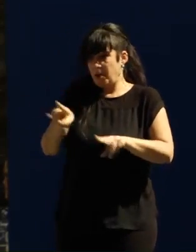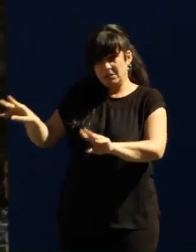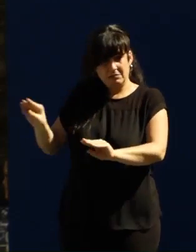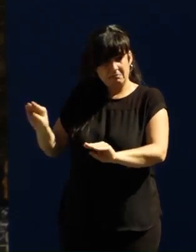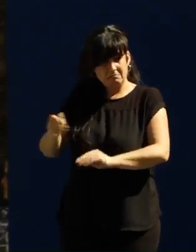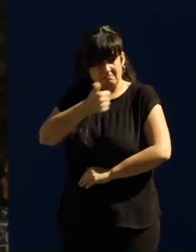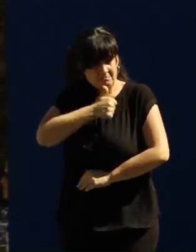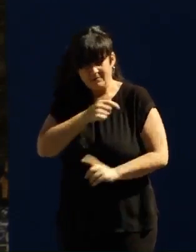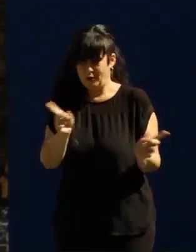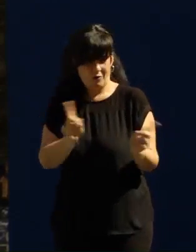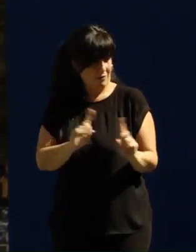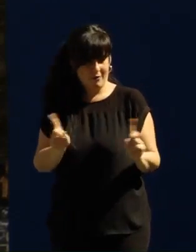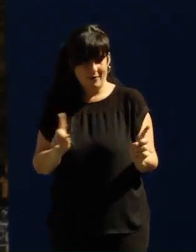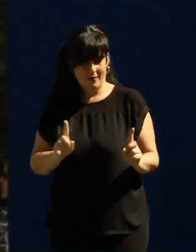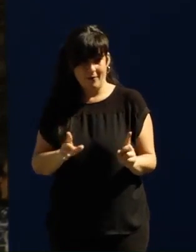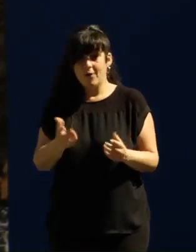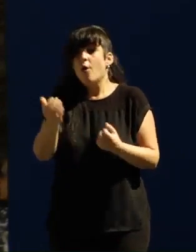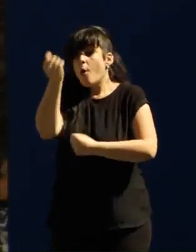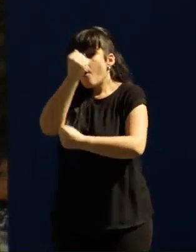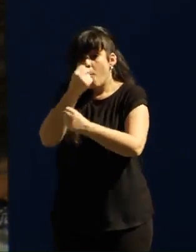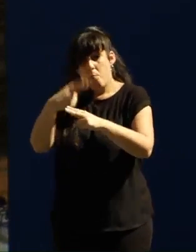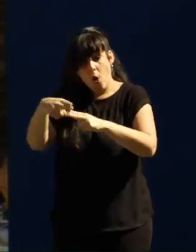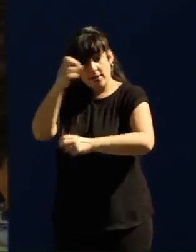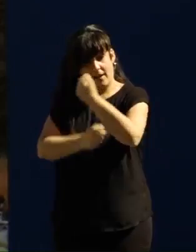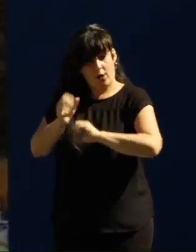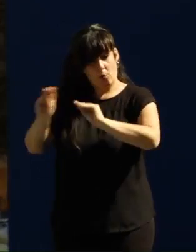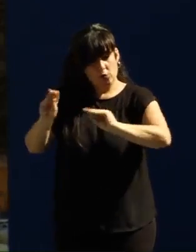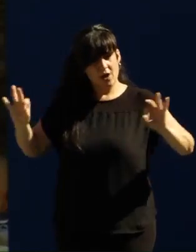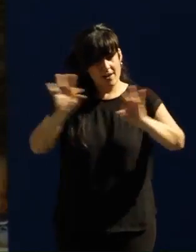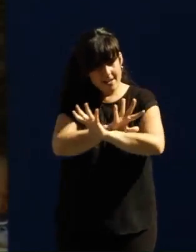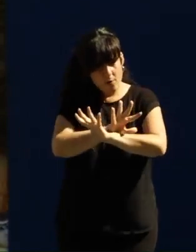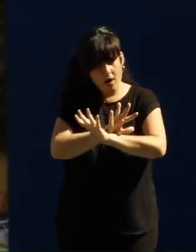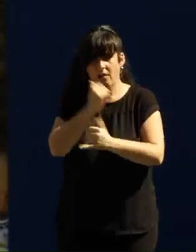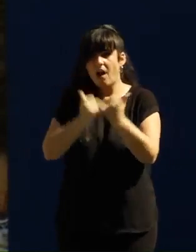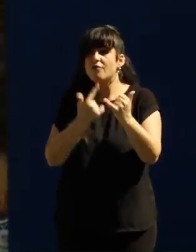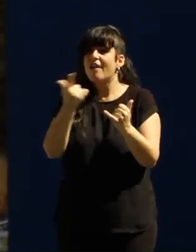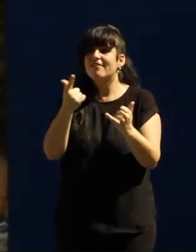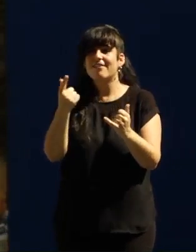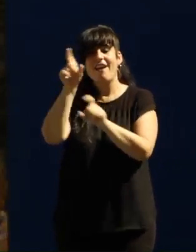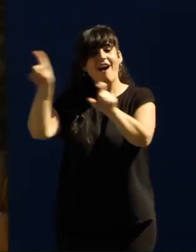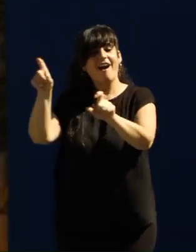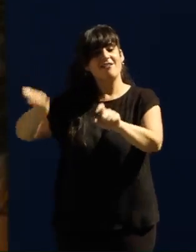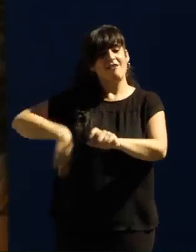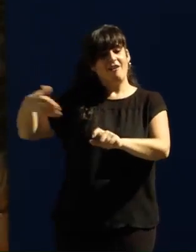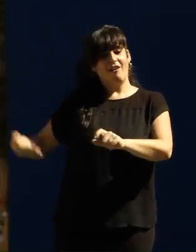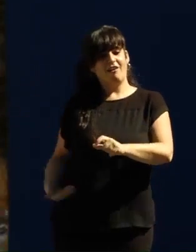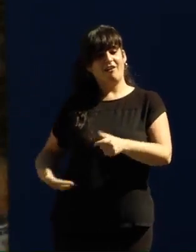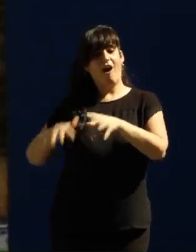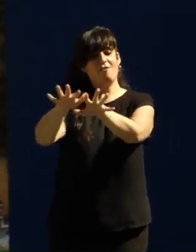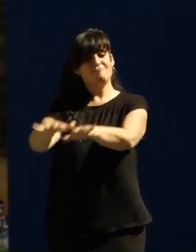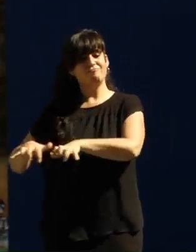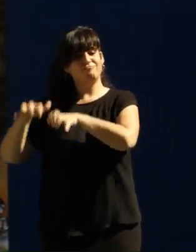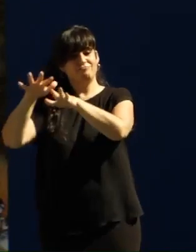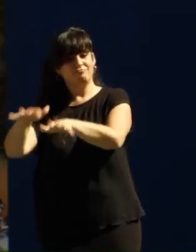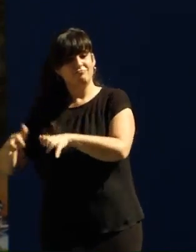qué resignarse a una política económica equivocada que nos ha dicho que si los de arriba ganaban muchísimo dinero nos iba a ir bien a todos.